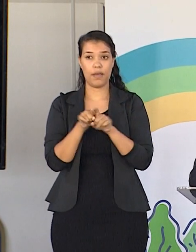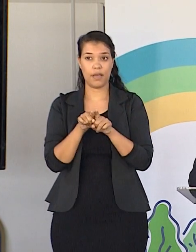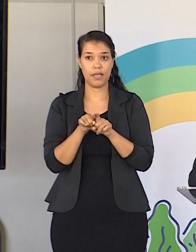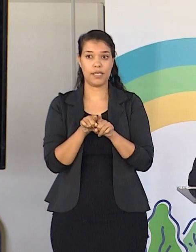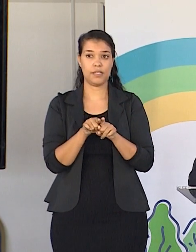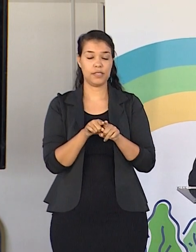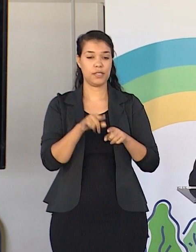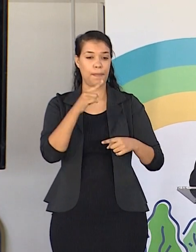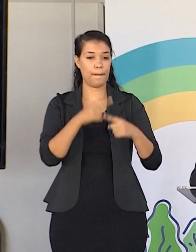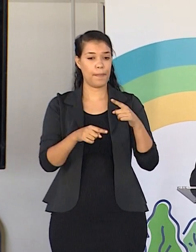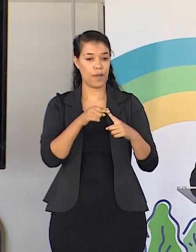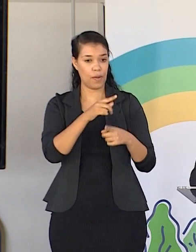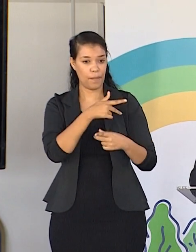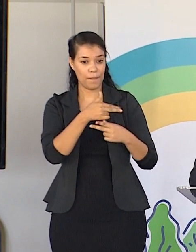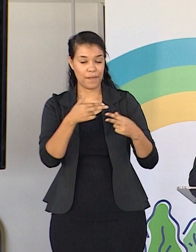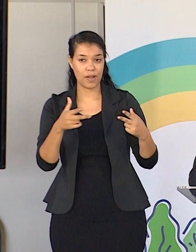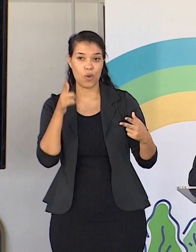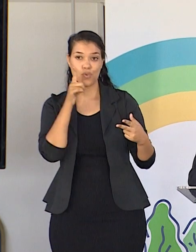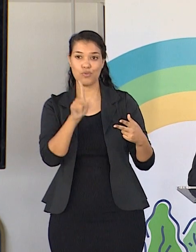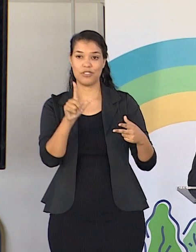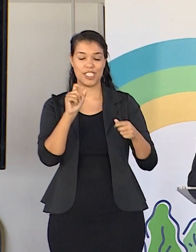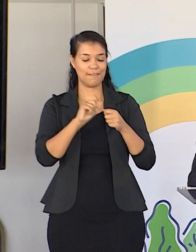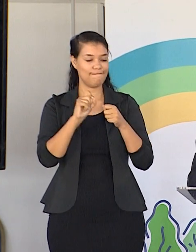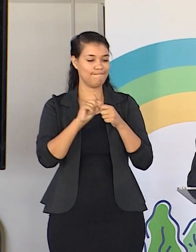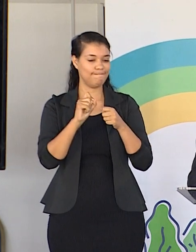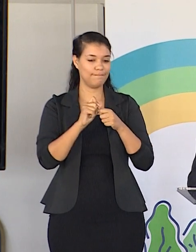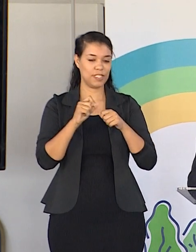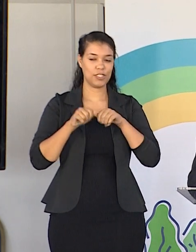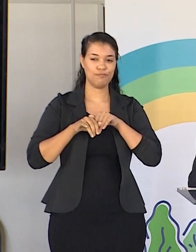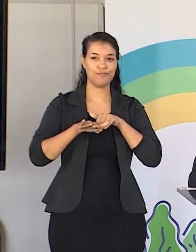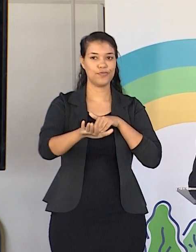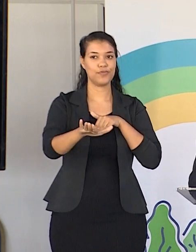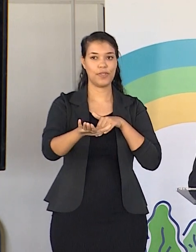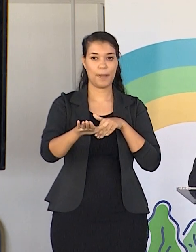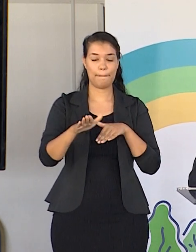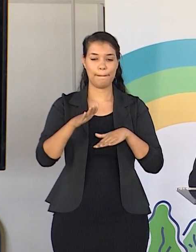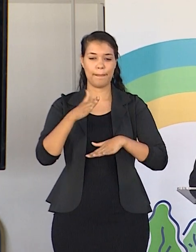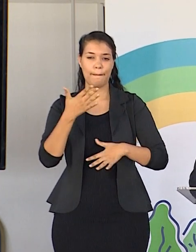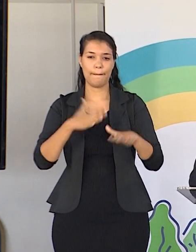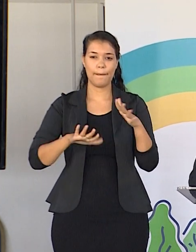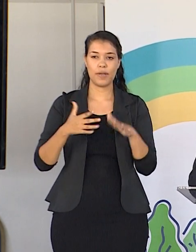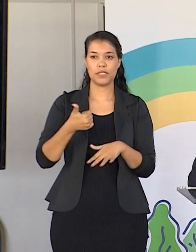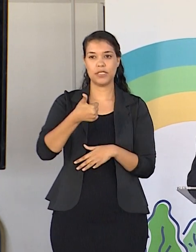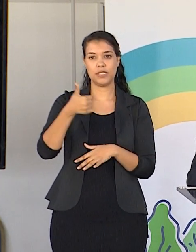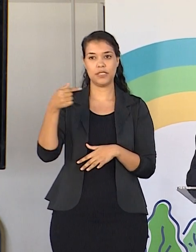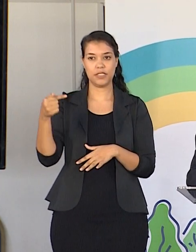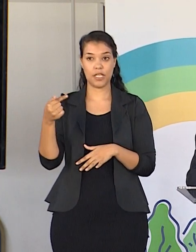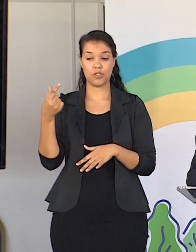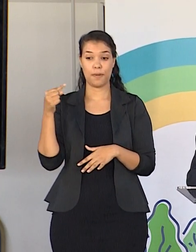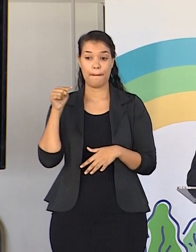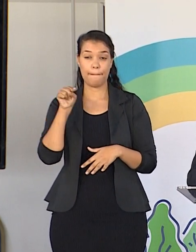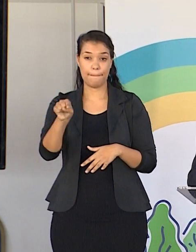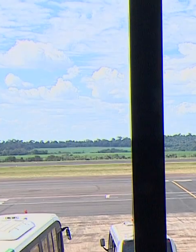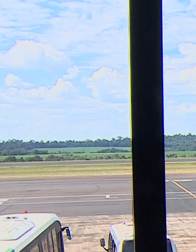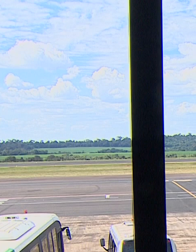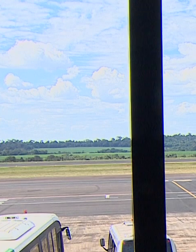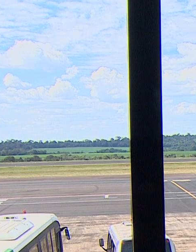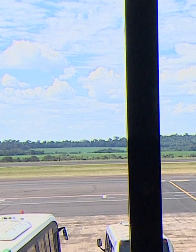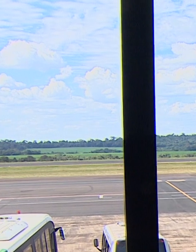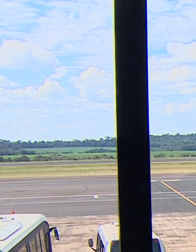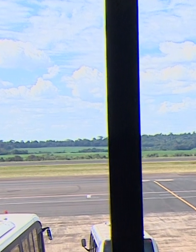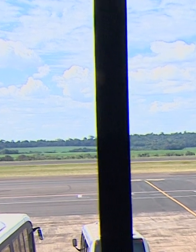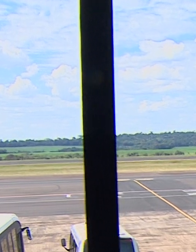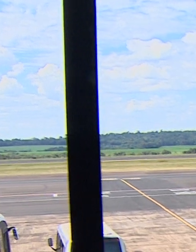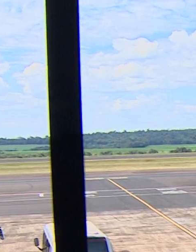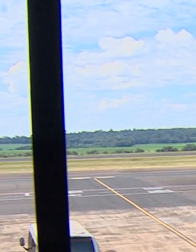fazer essa expansão da pista. Cerca de 17 mil caminhões participaram dessa empreitada. Com a